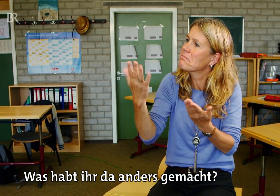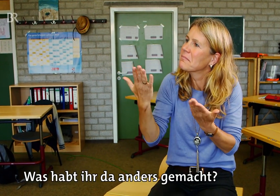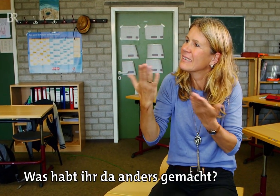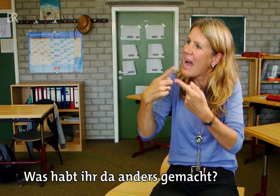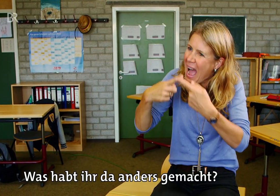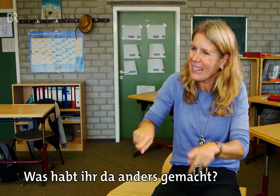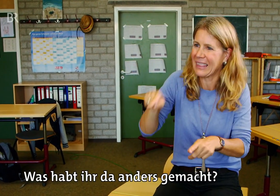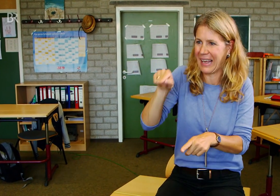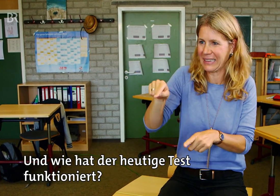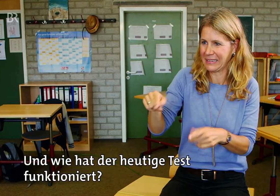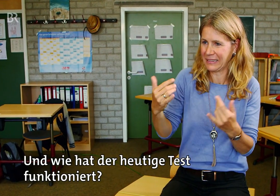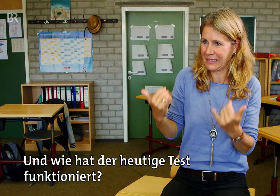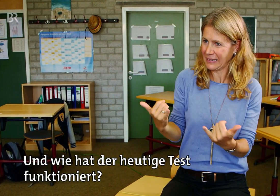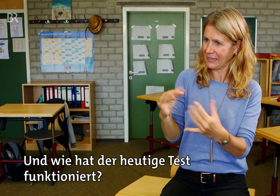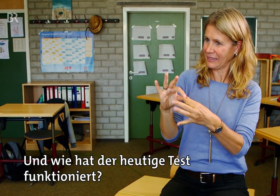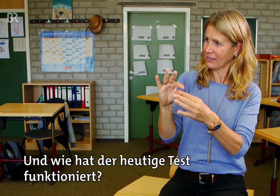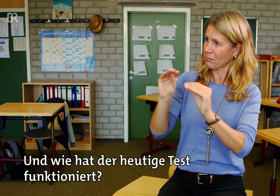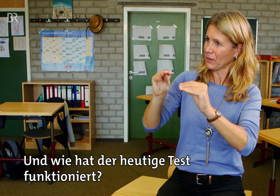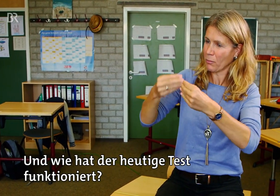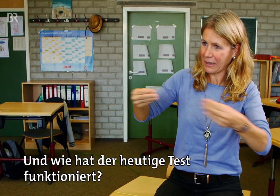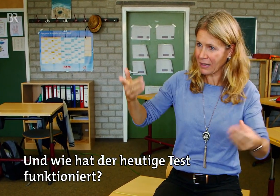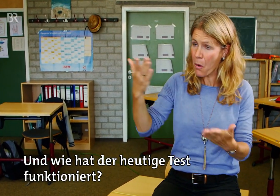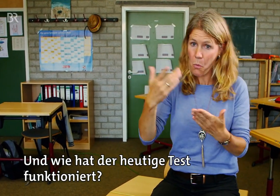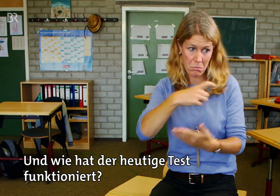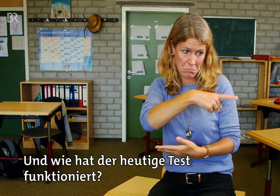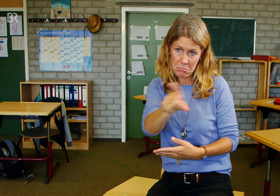habt ihr da anders gemacht? Und wie hat der heutige Test funktioniert?